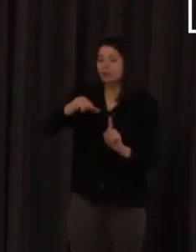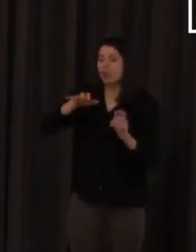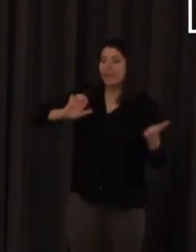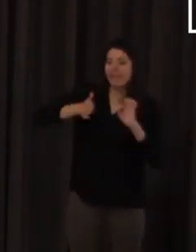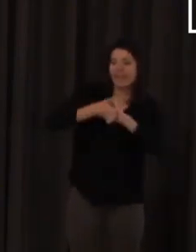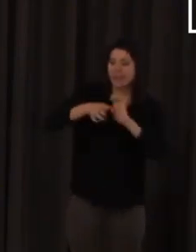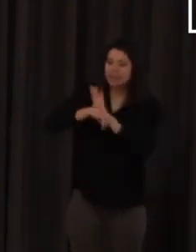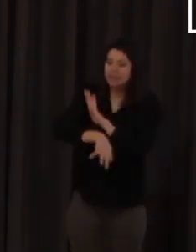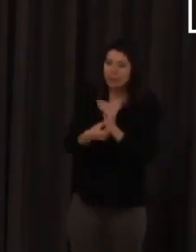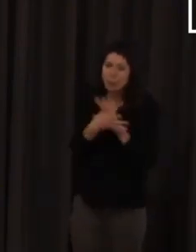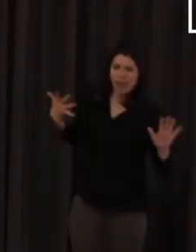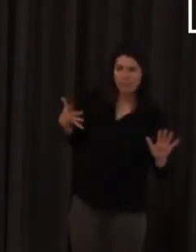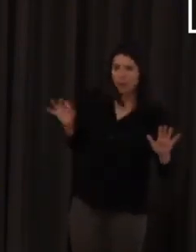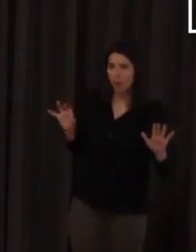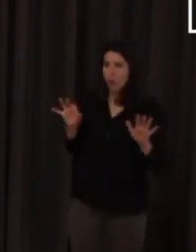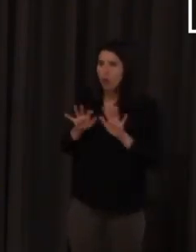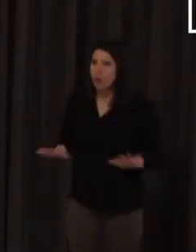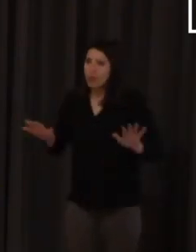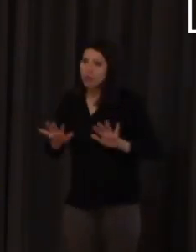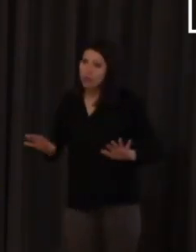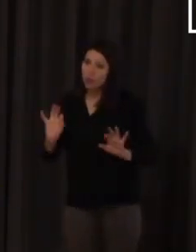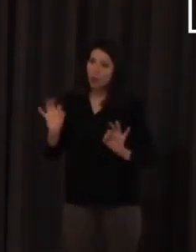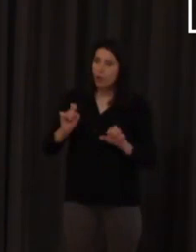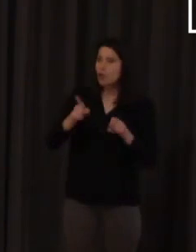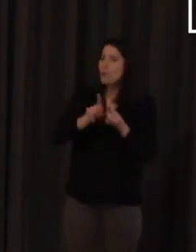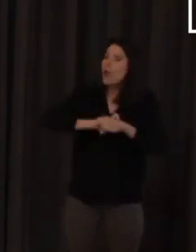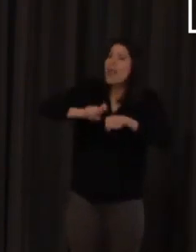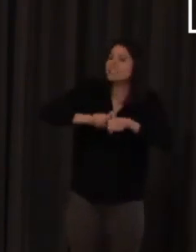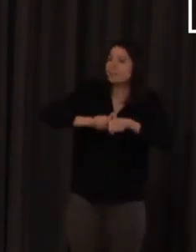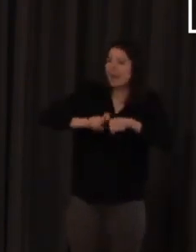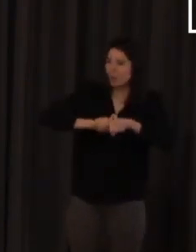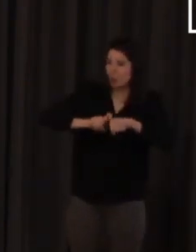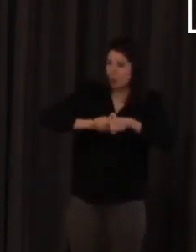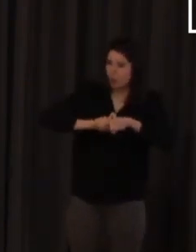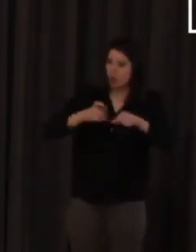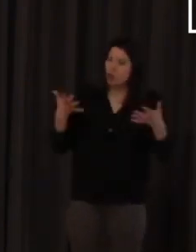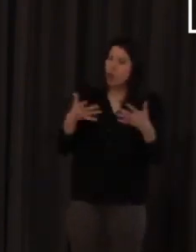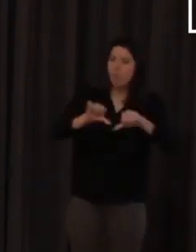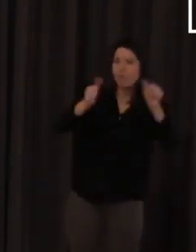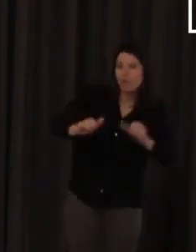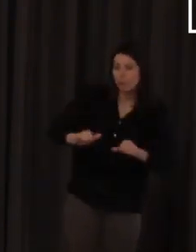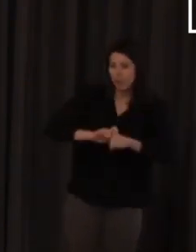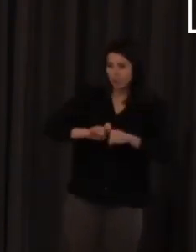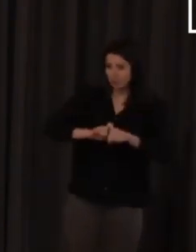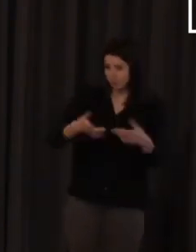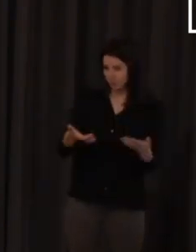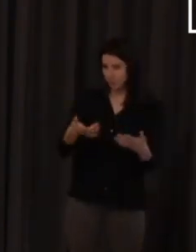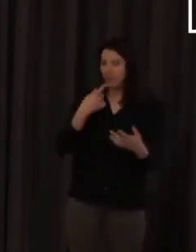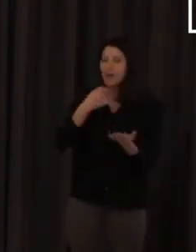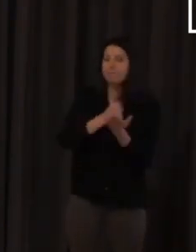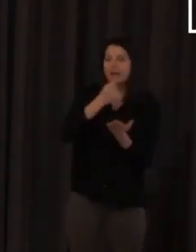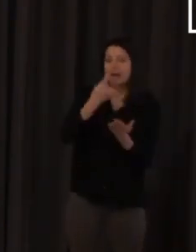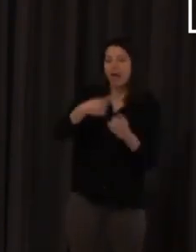lentamente pero sí que hay marcas de aspecto de de ese tipo hay marcas aspectuales y